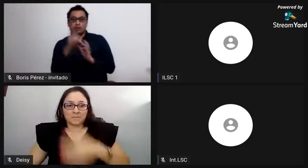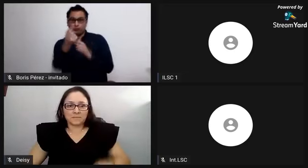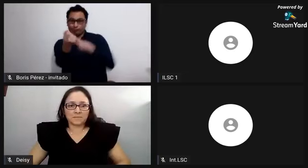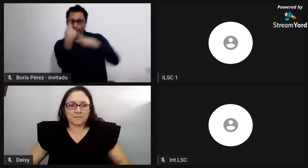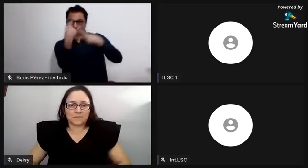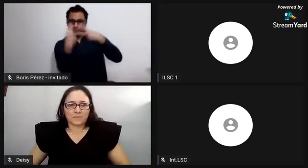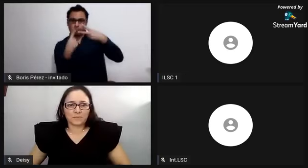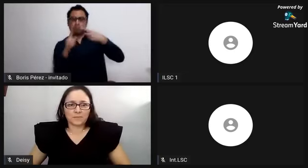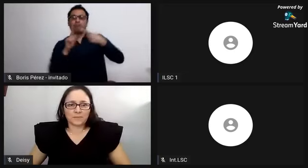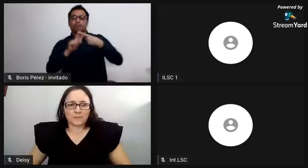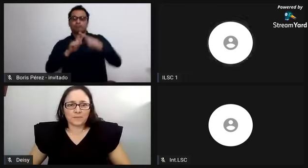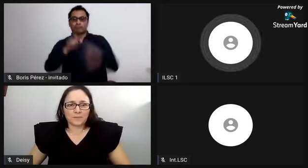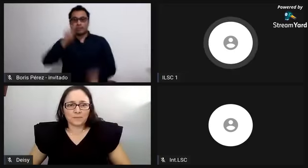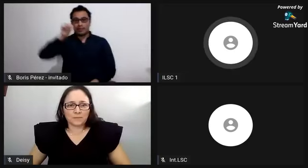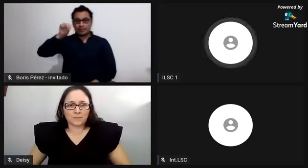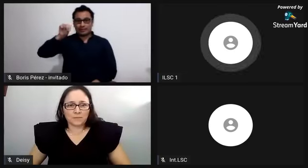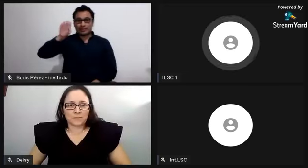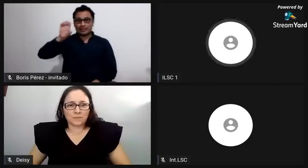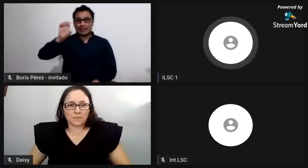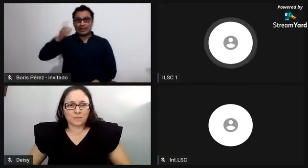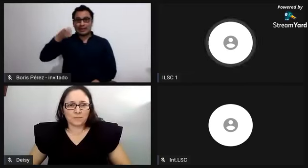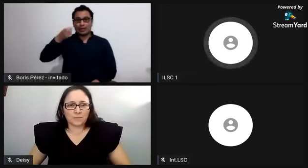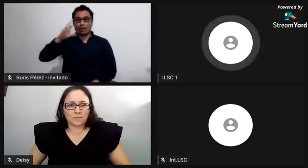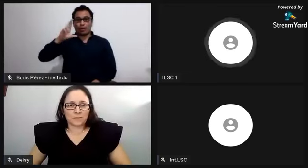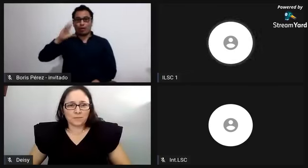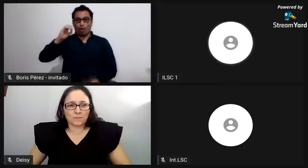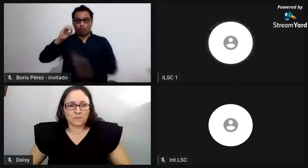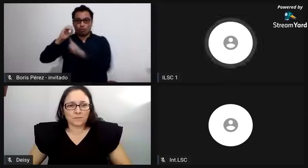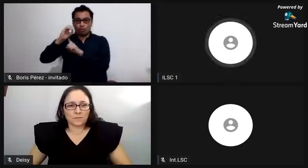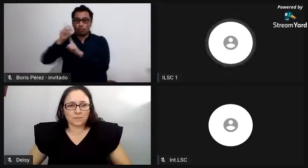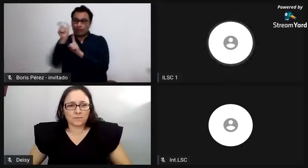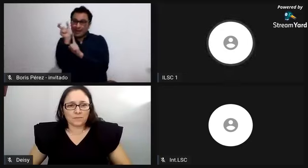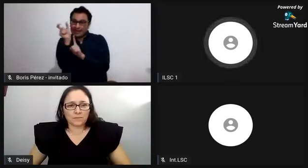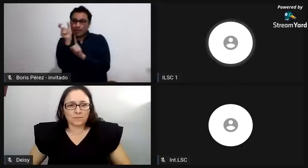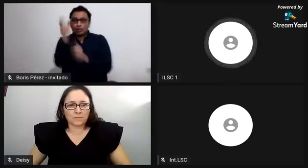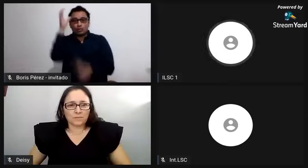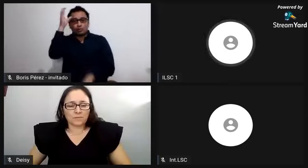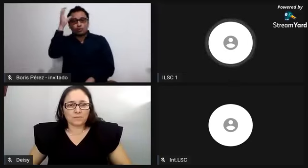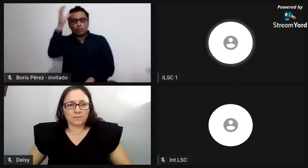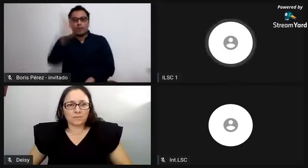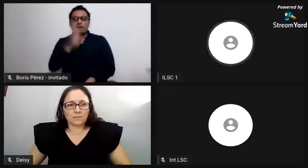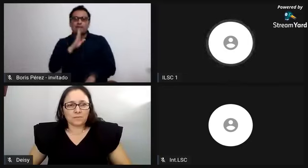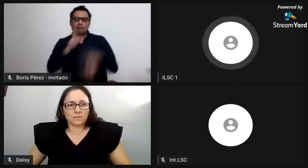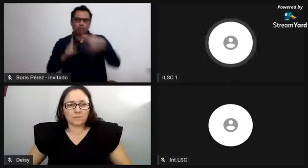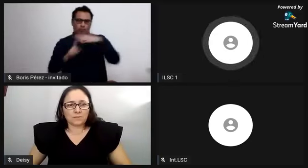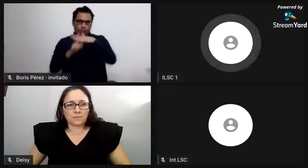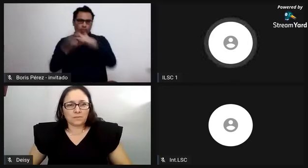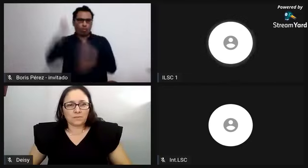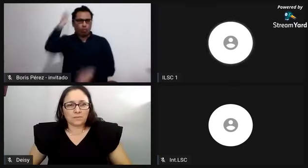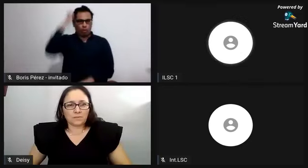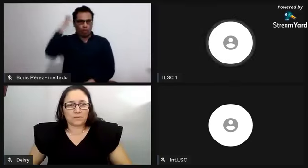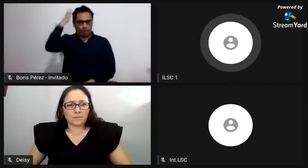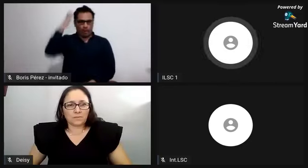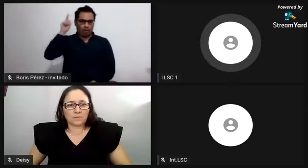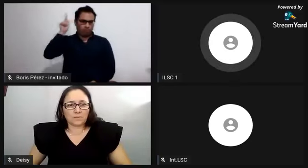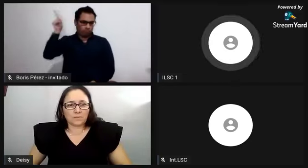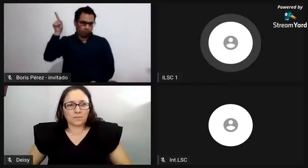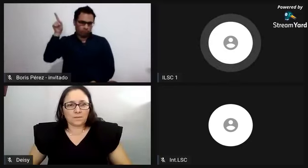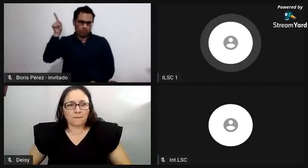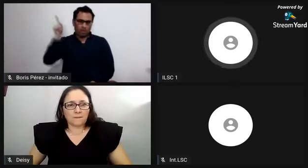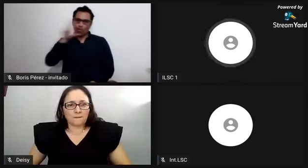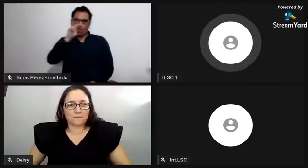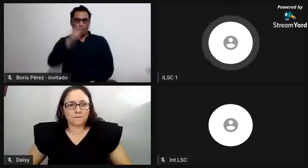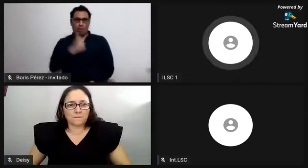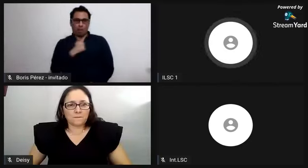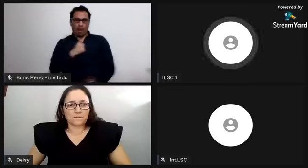Bien. Interesante tus dos preguntas. Esperemos que se active el micrófono del intérprete. Con respecto a la